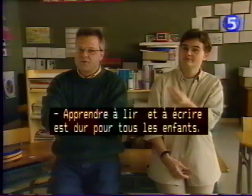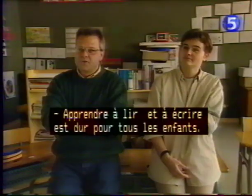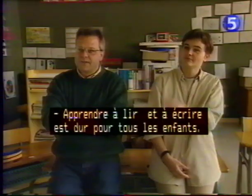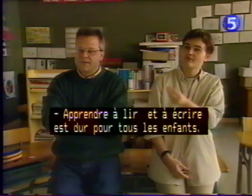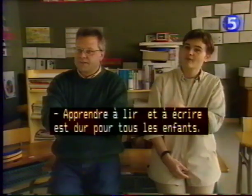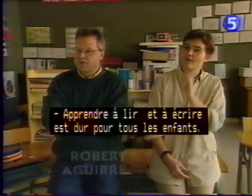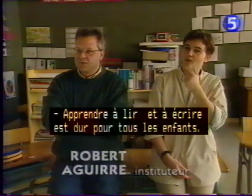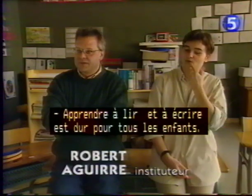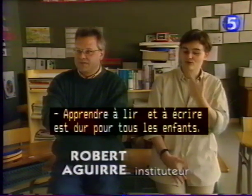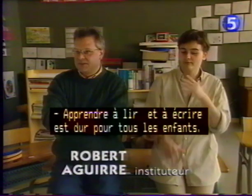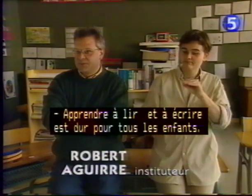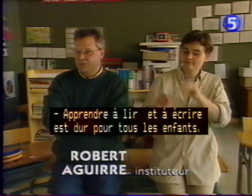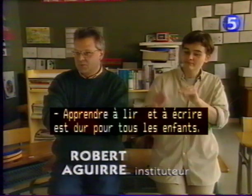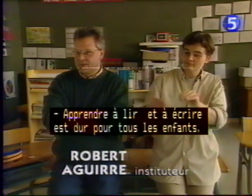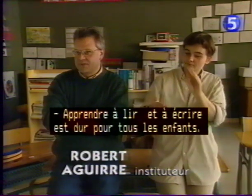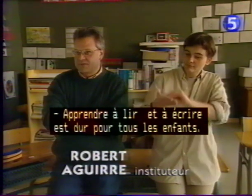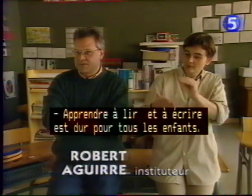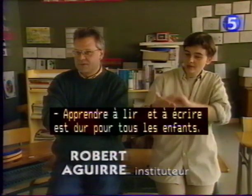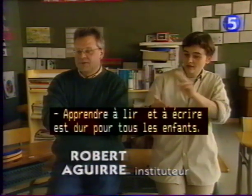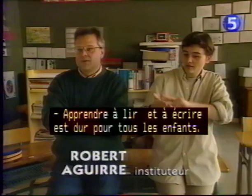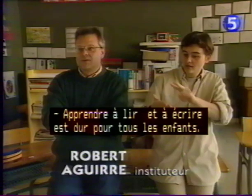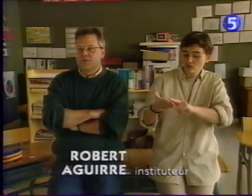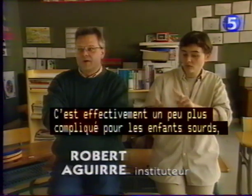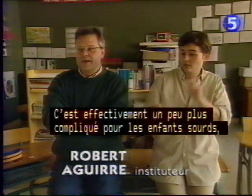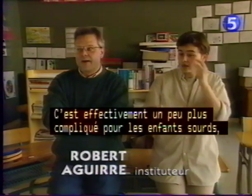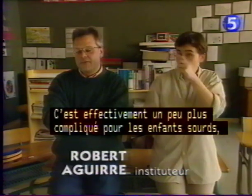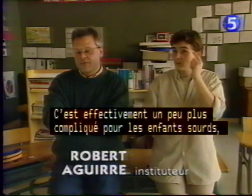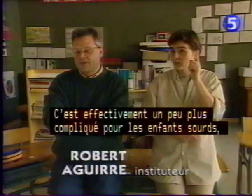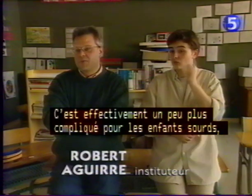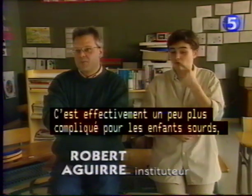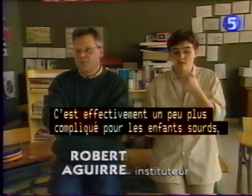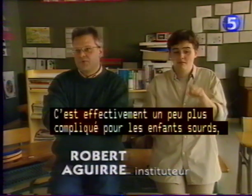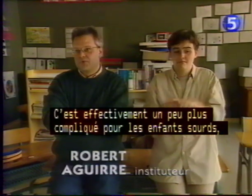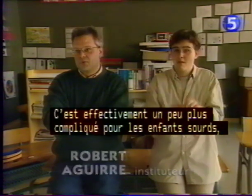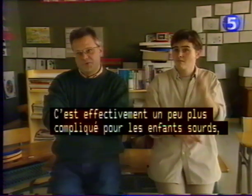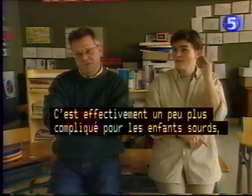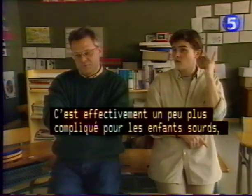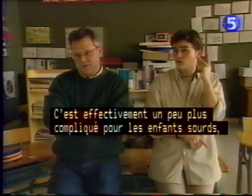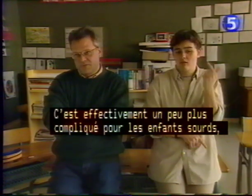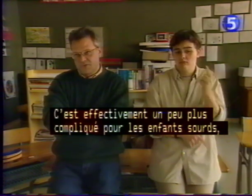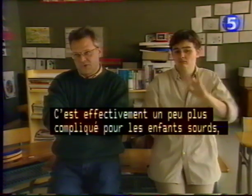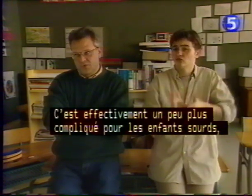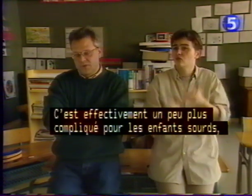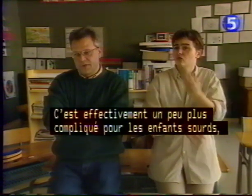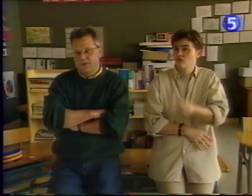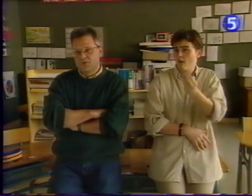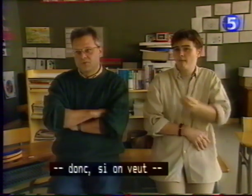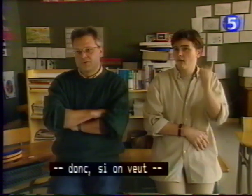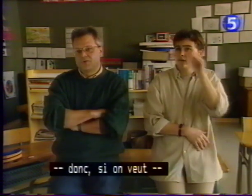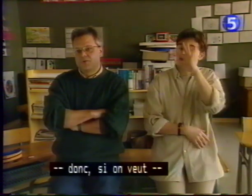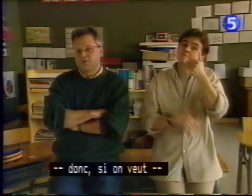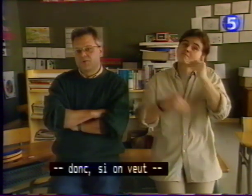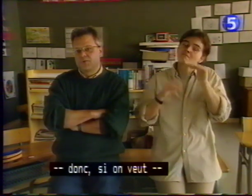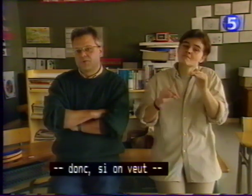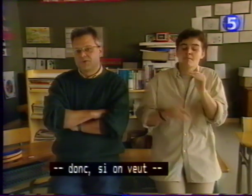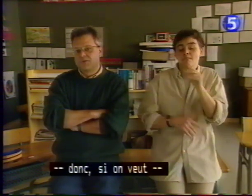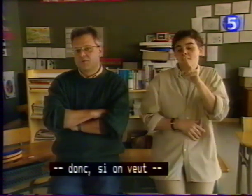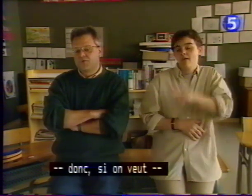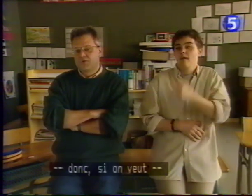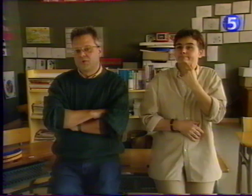et de'écriture est difficile pour tous les enfants. Elle est effectivement un peu plus compliquée pour les enfants sourds. Et donc, si on veut qu'il y